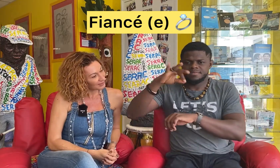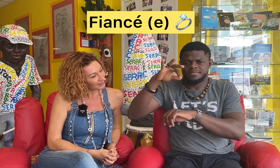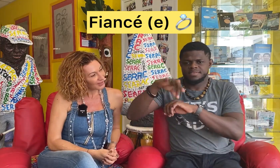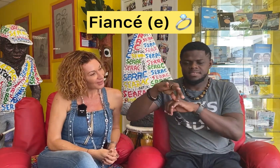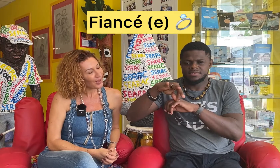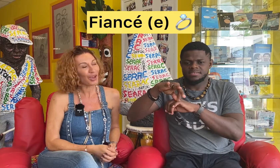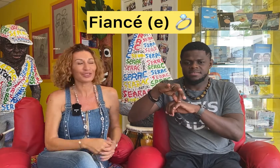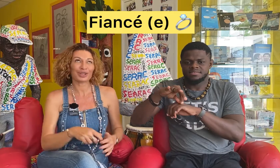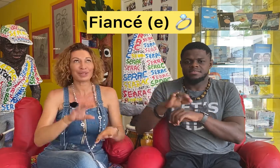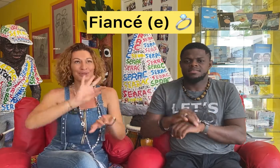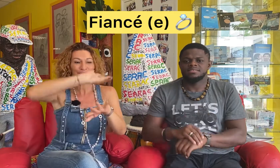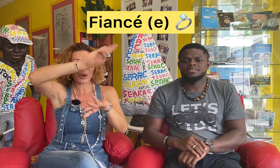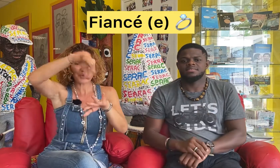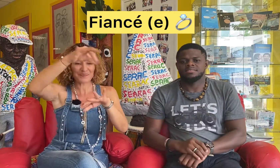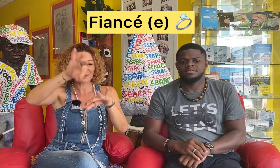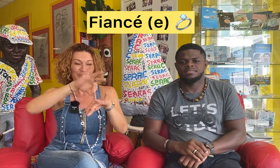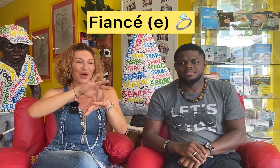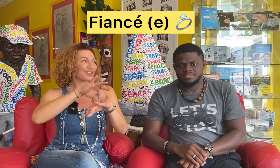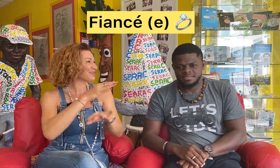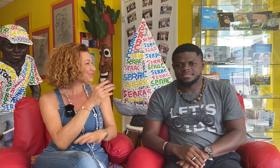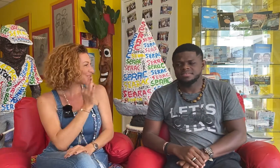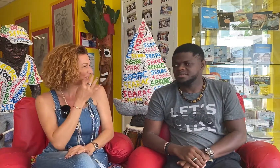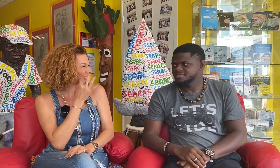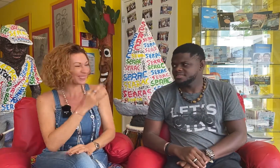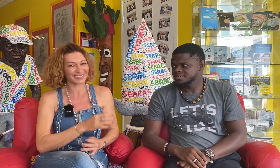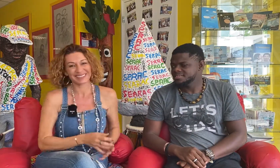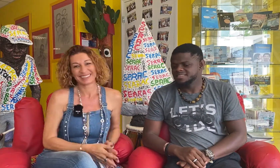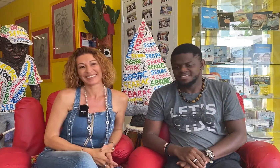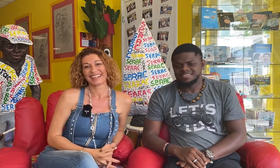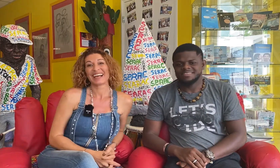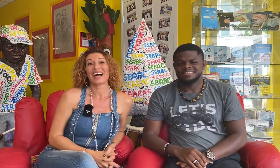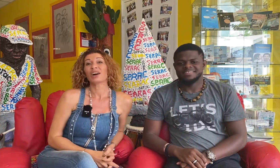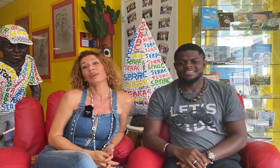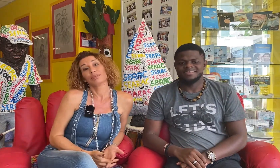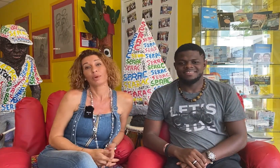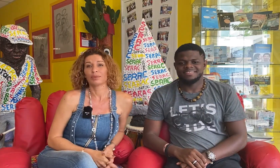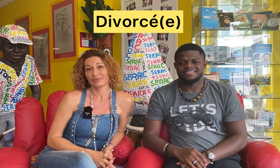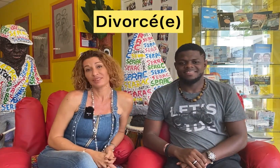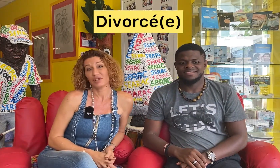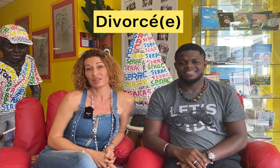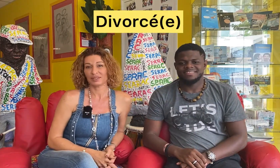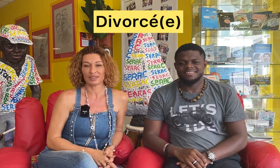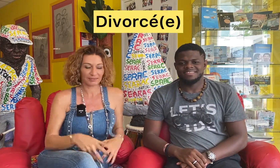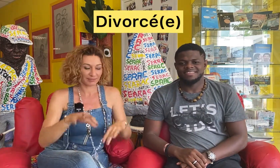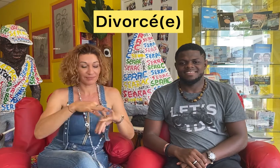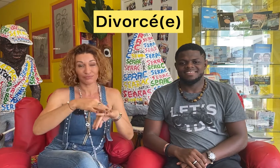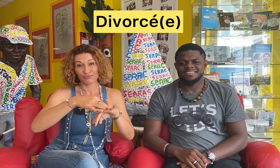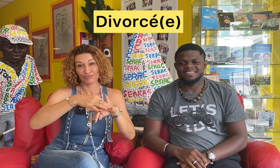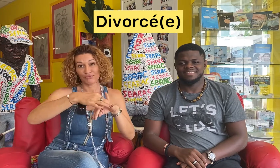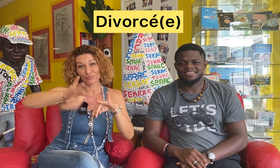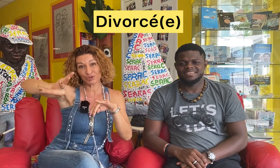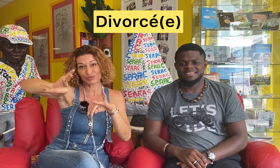Ah, c'est comme la couture. Hop. Ah, c'est mignon. Bon. Divorcé. Pouf.